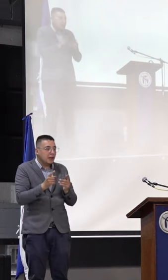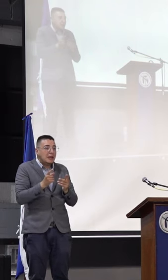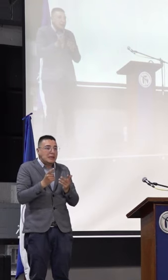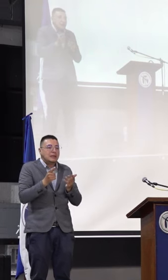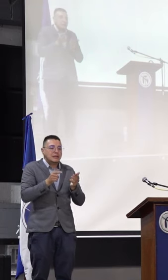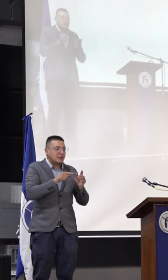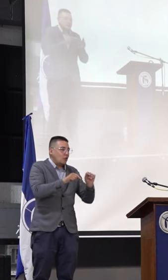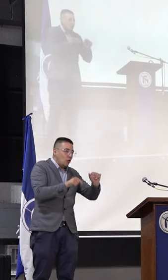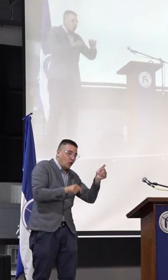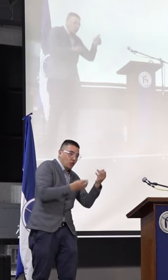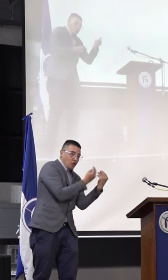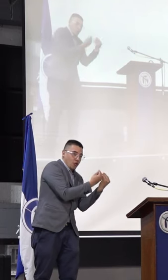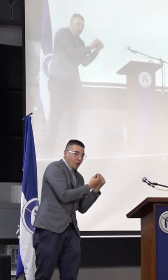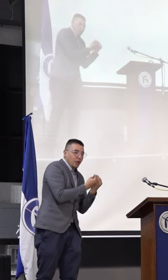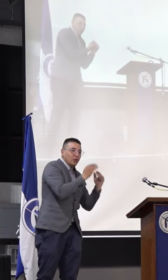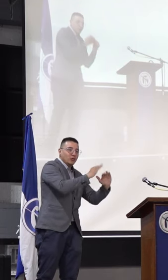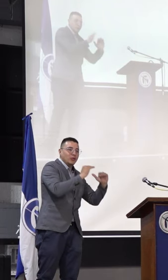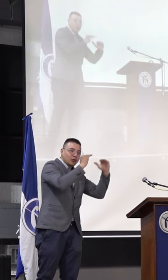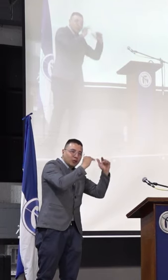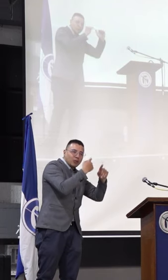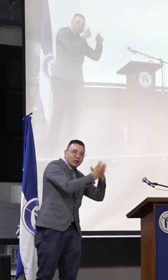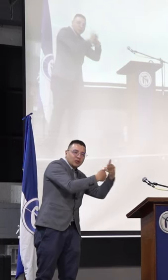otros compañeros del Consejo Superior.